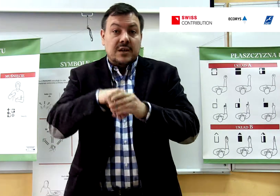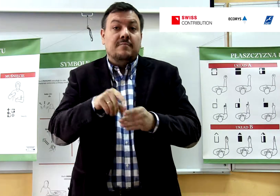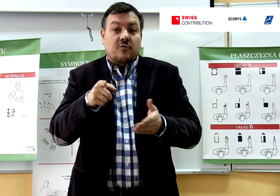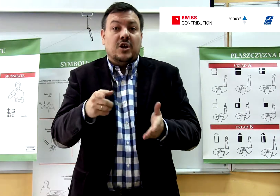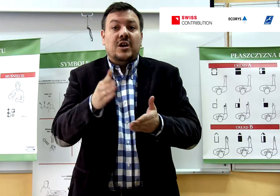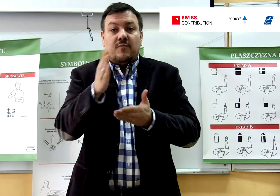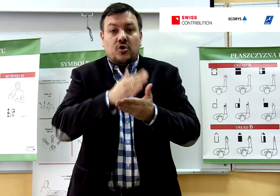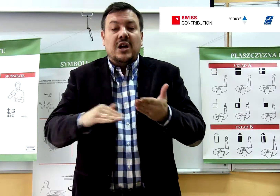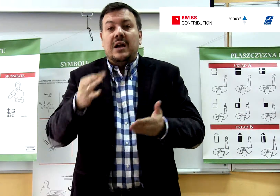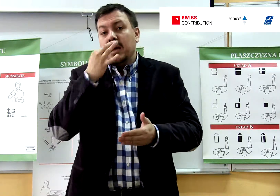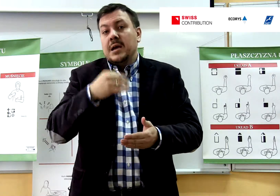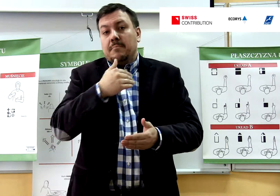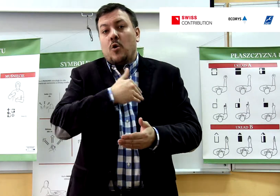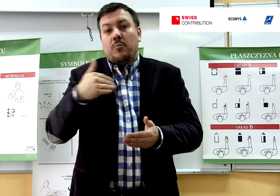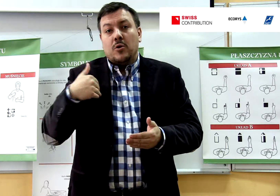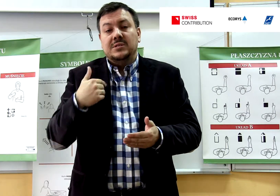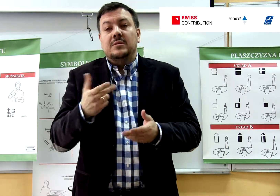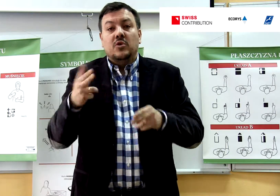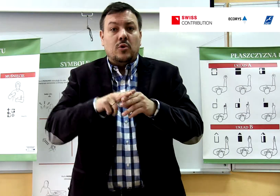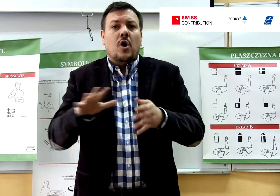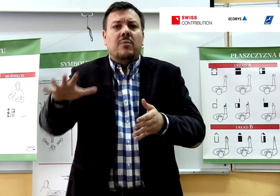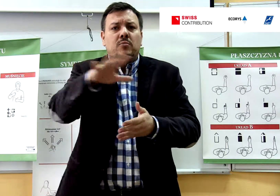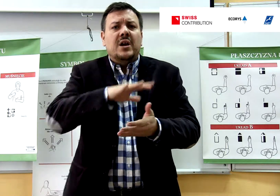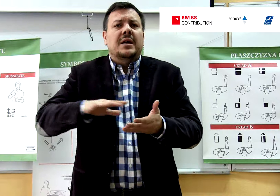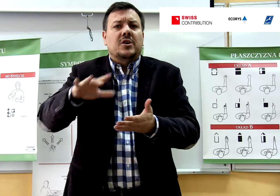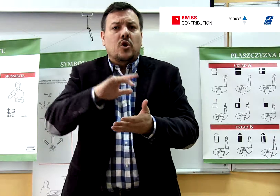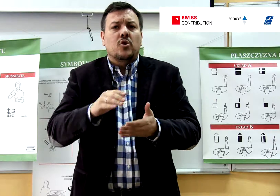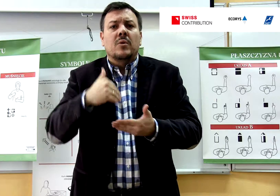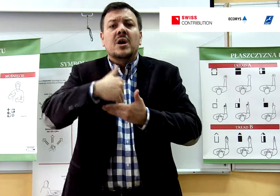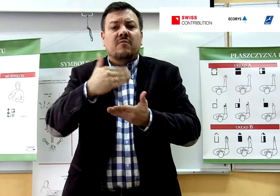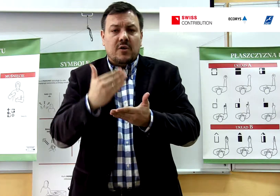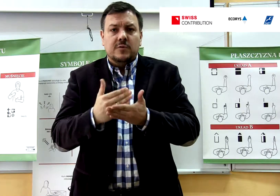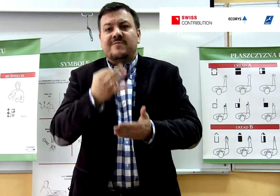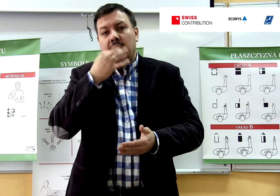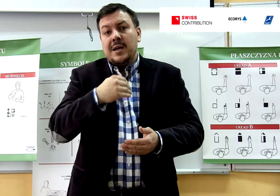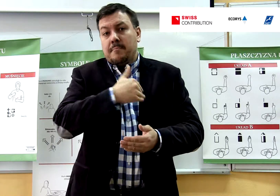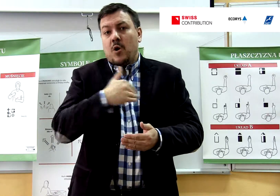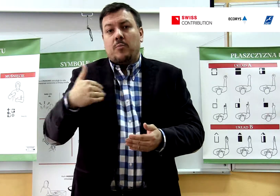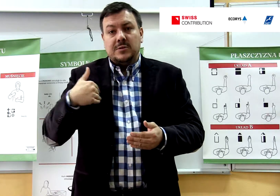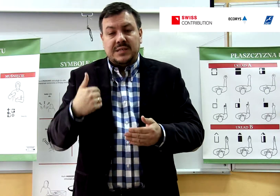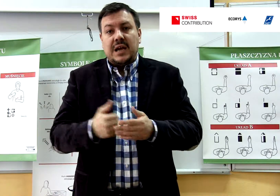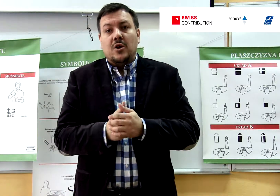w właśnie w oddziale małopolskim, który obejmuje terytorium województwa małopolskiego.